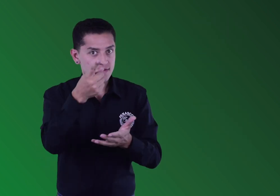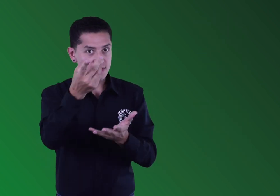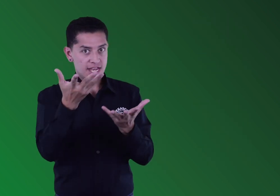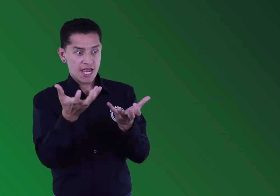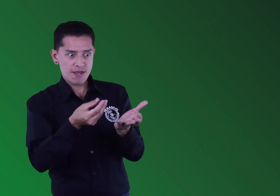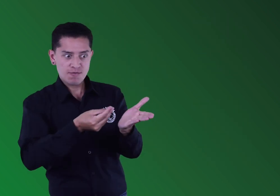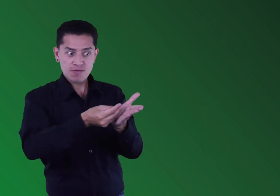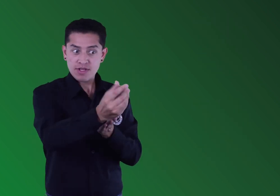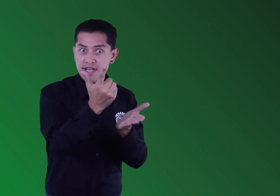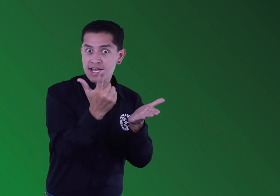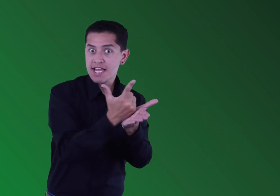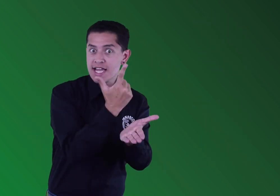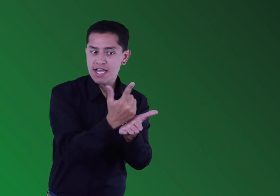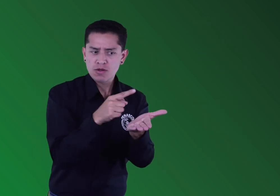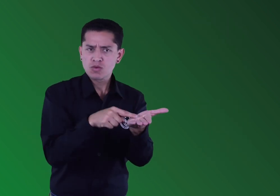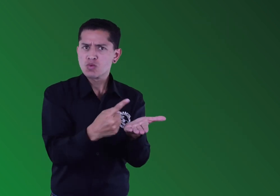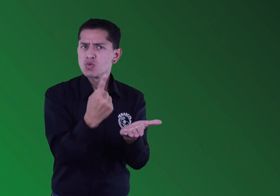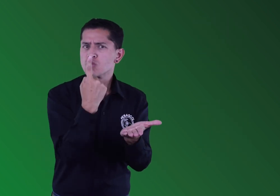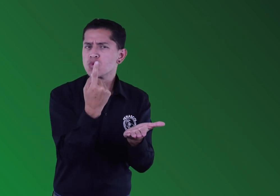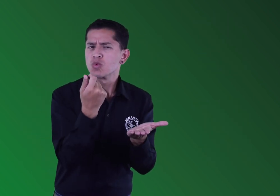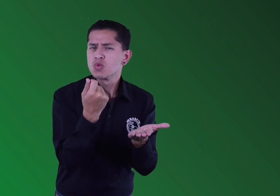Cada libro tiene un costo de 15 mil pesos.